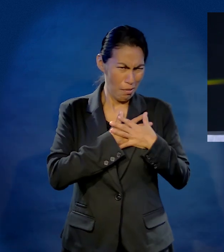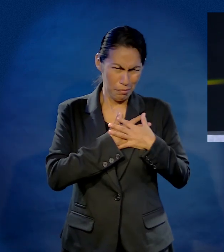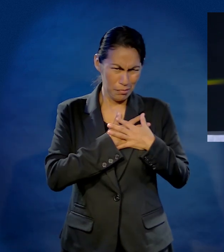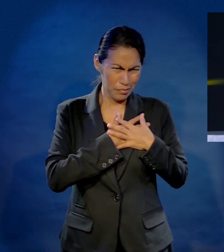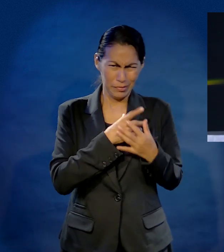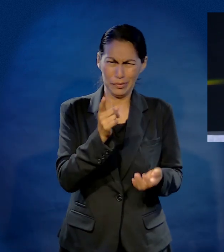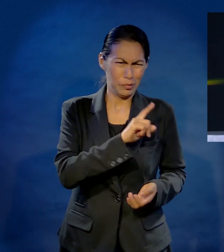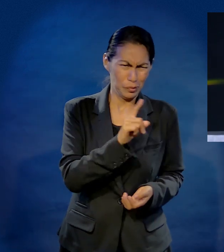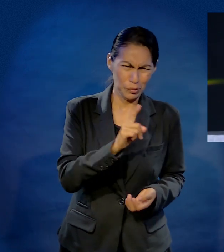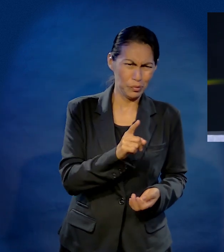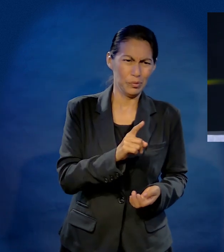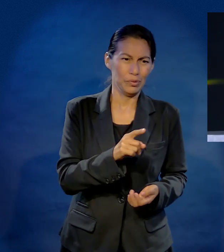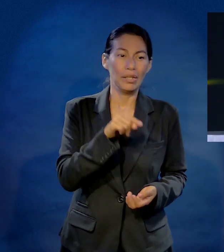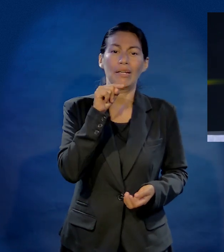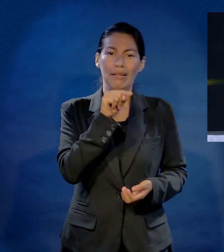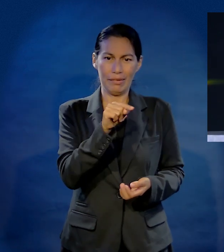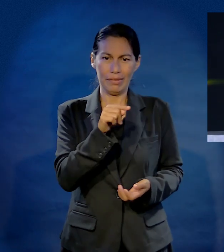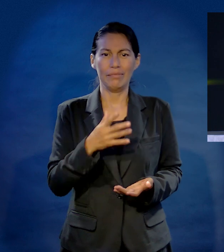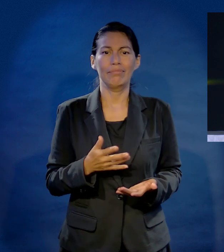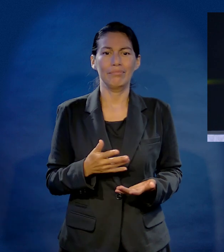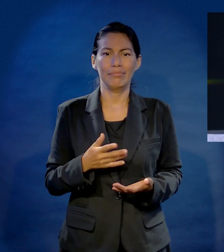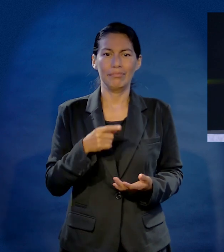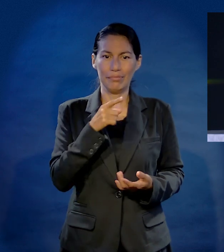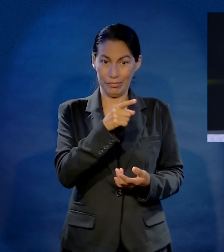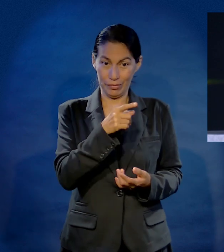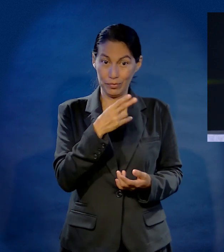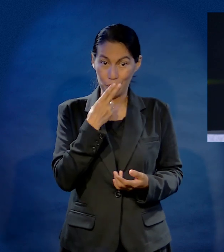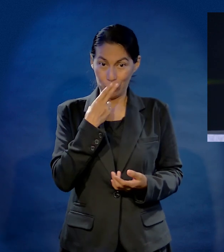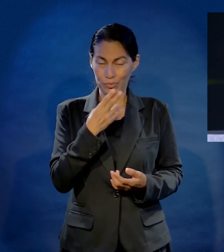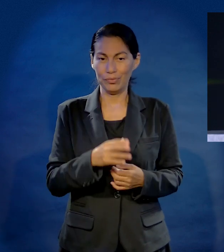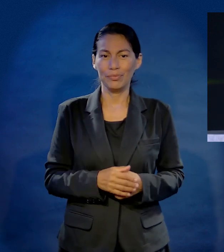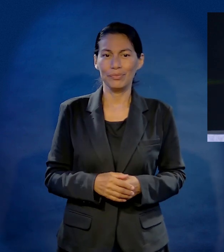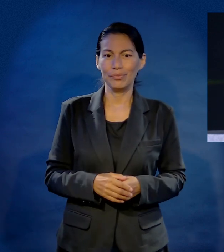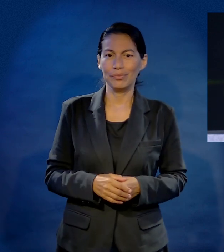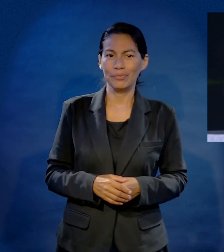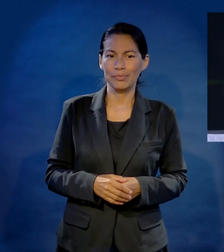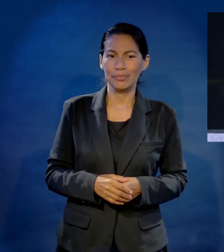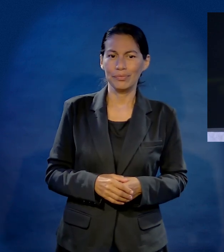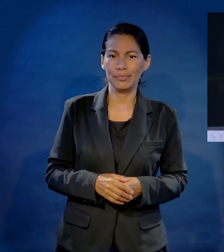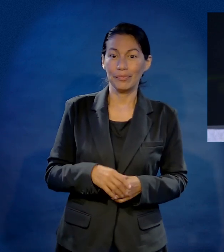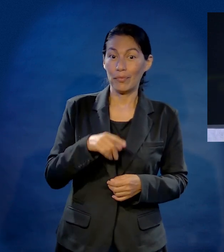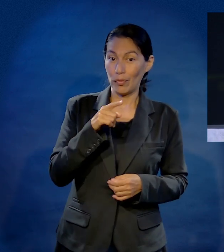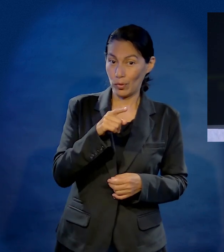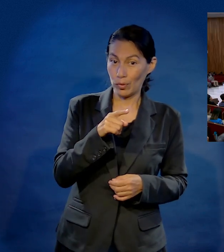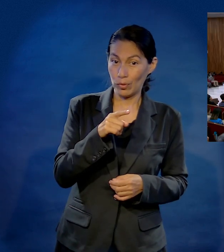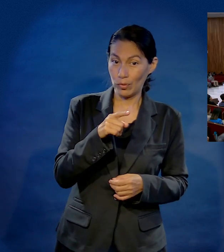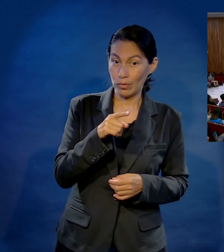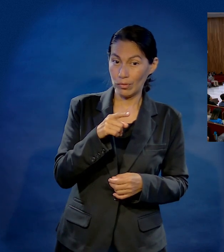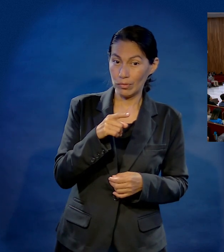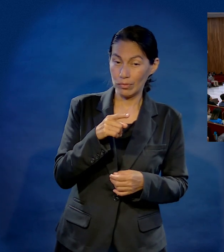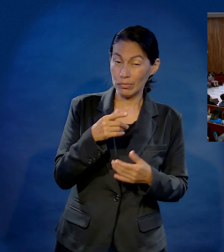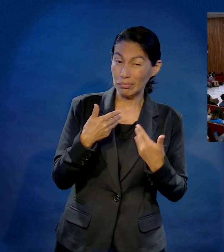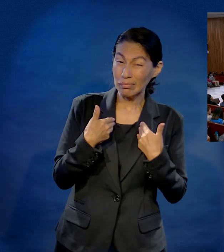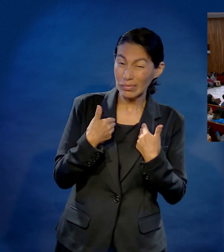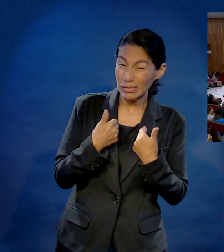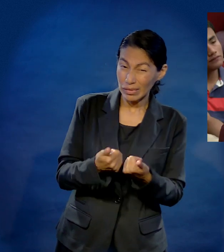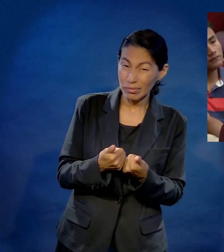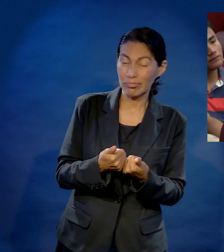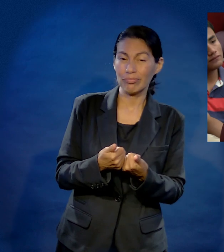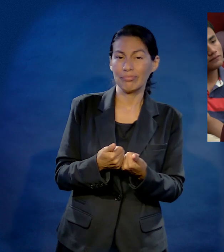pero todavía no lo amas ni te irrites por él, es ahí, es aquí cuando funciona esto. Tienes que ser